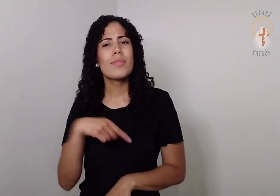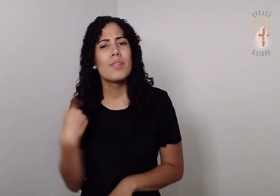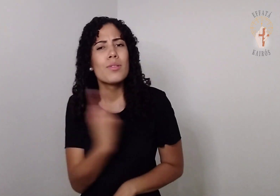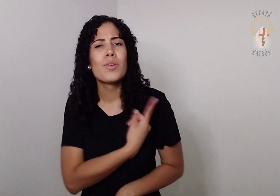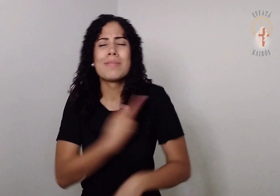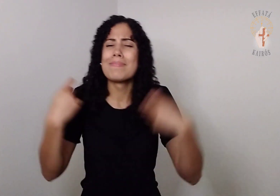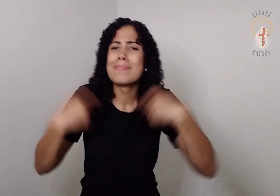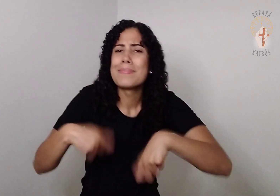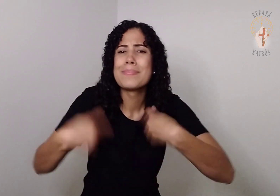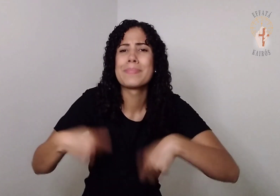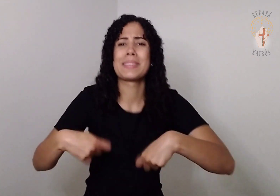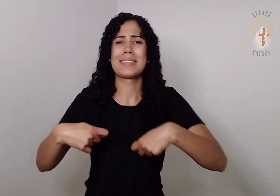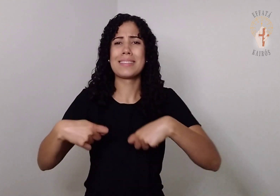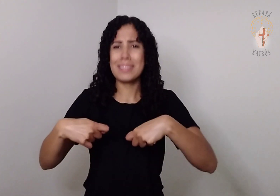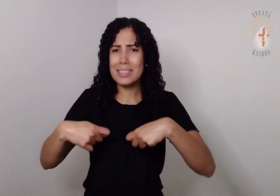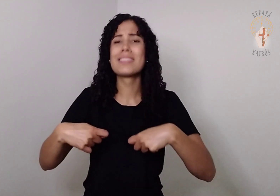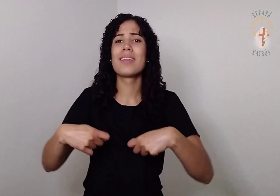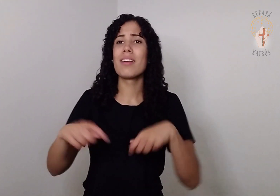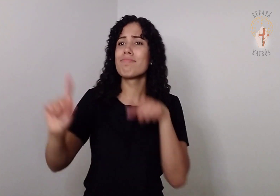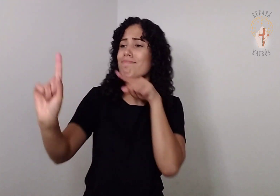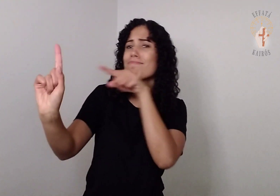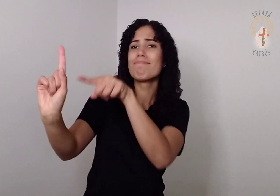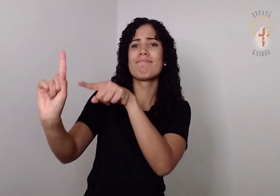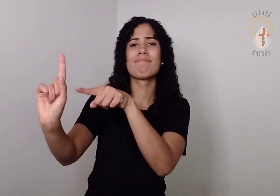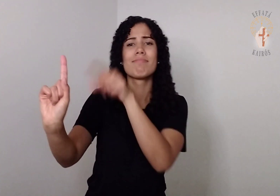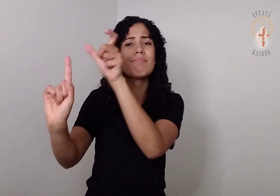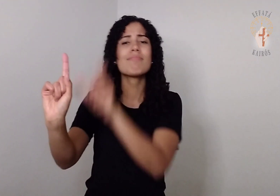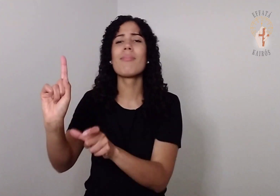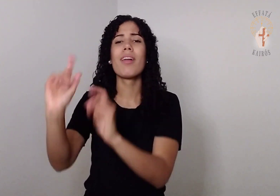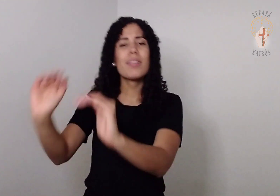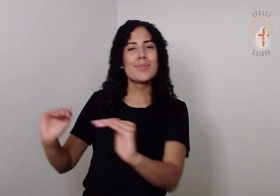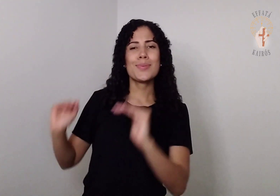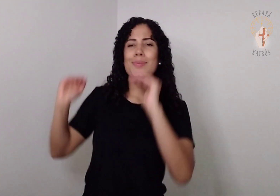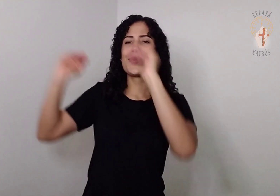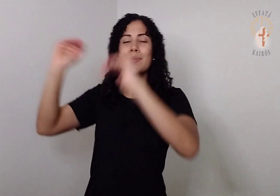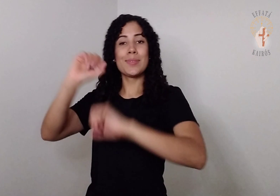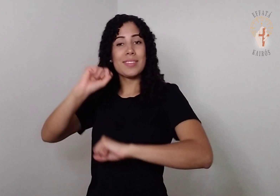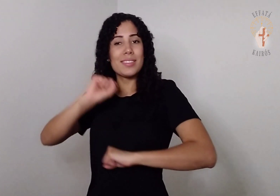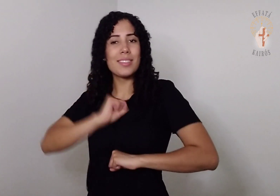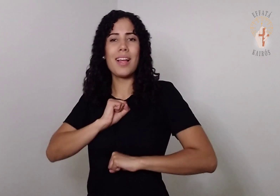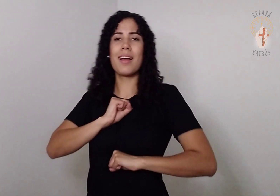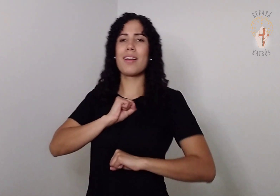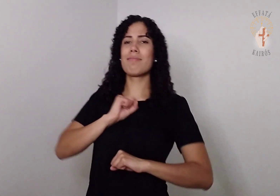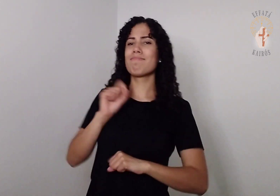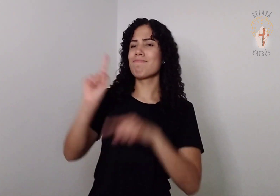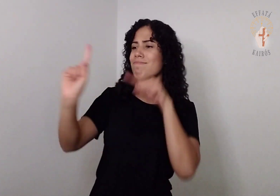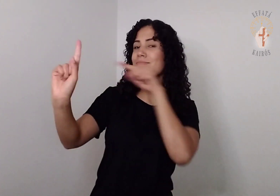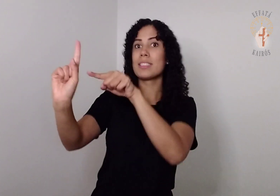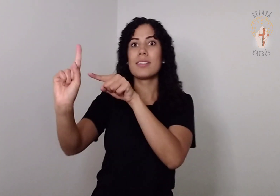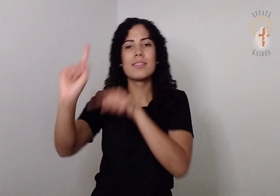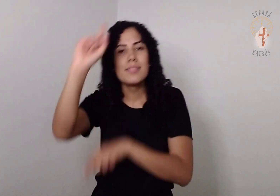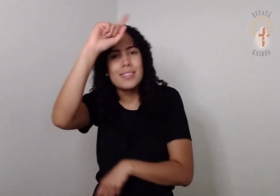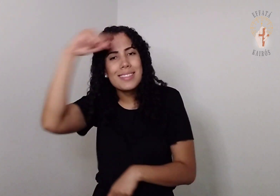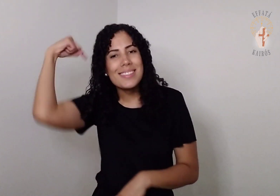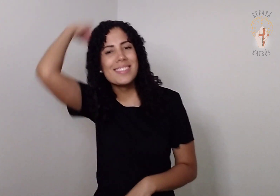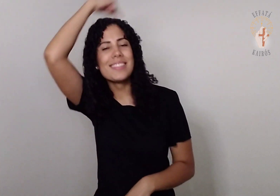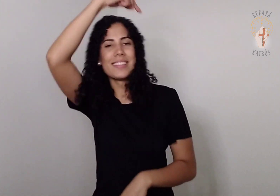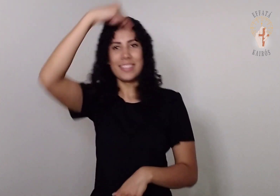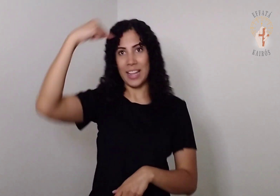Tal é, precisamente, o sumo sacerdote que nos convinha, santo,